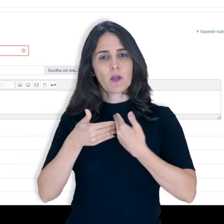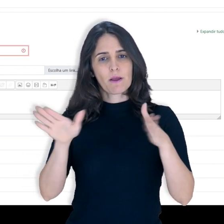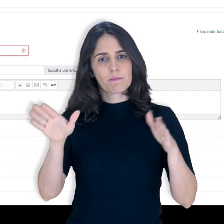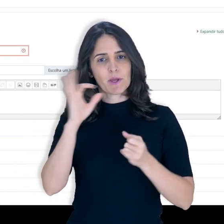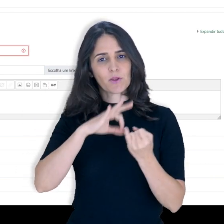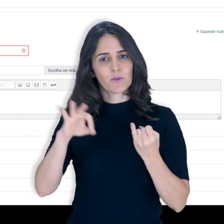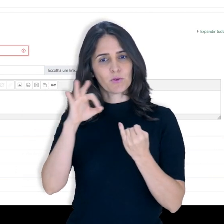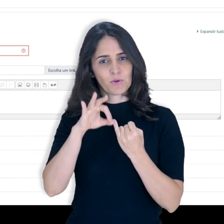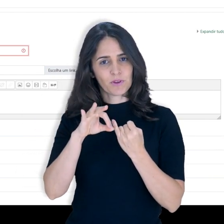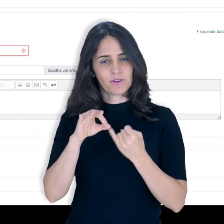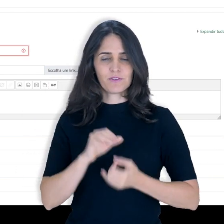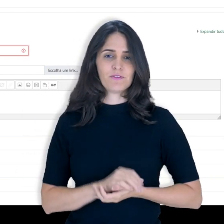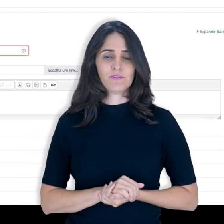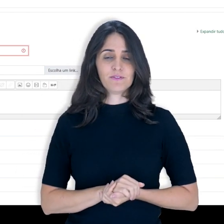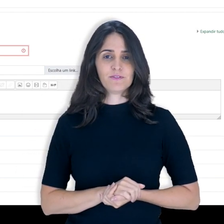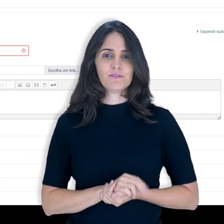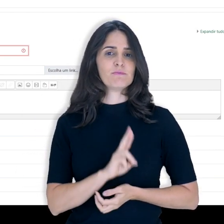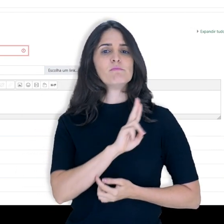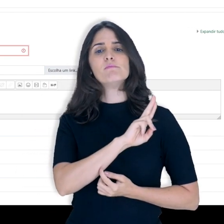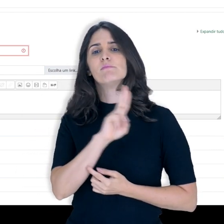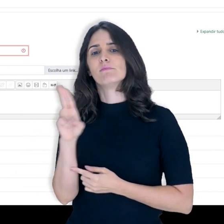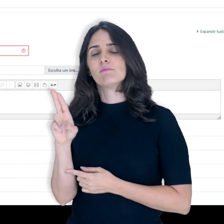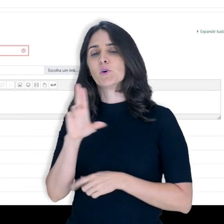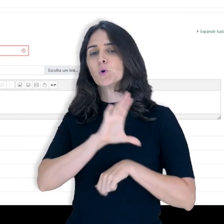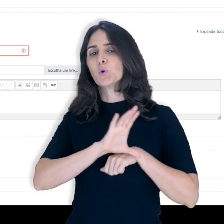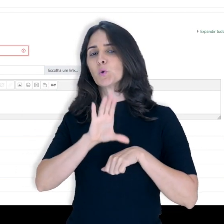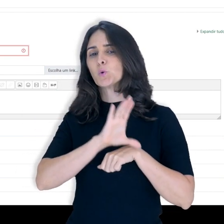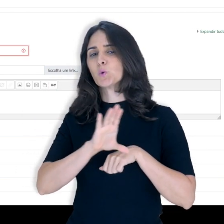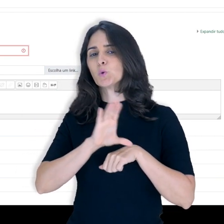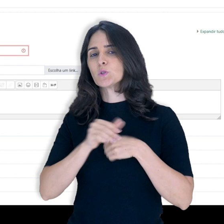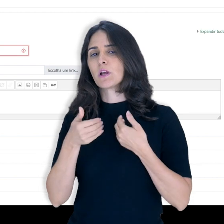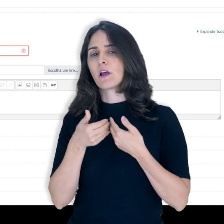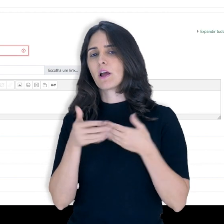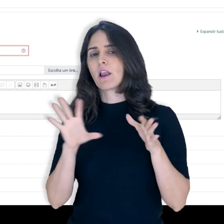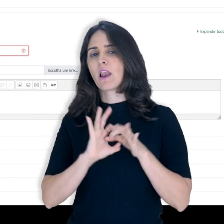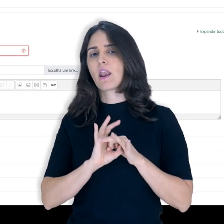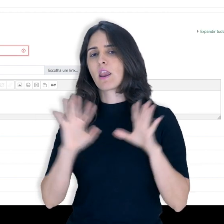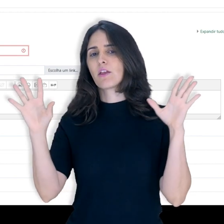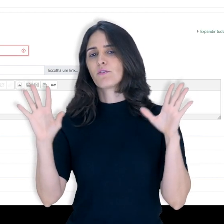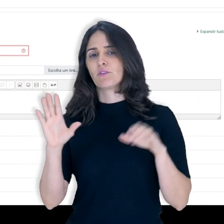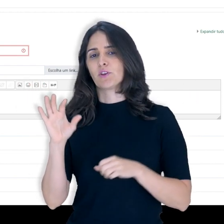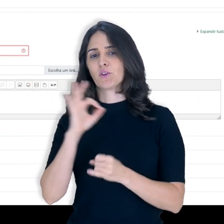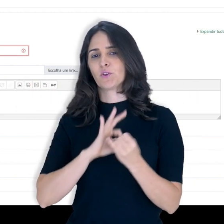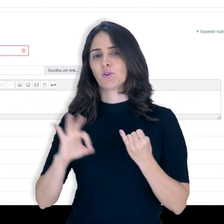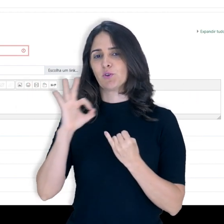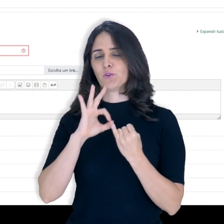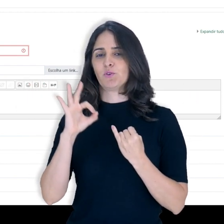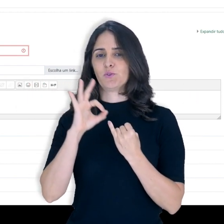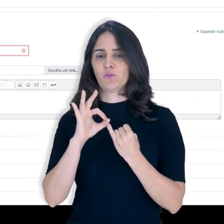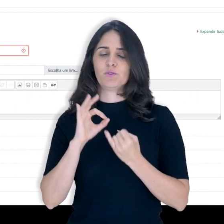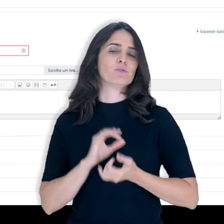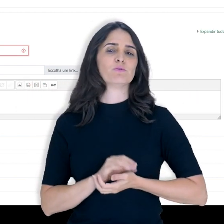vou colocar como nome aqui, cursos abertos do IFES.